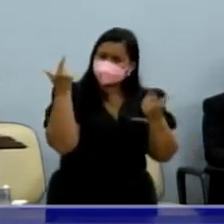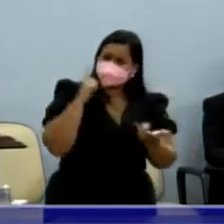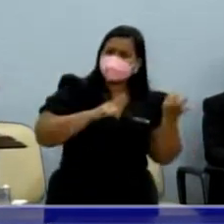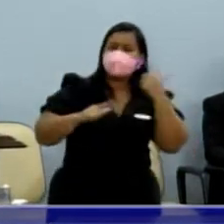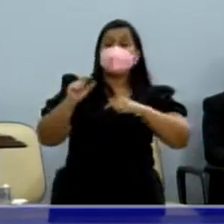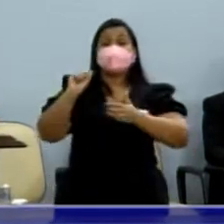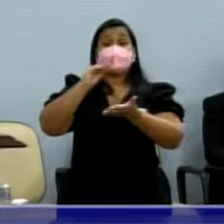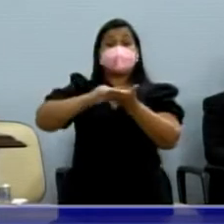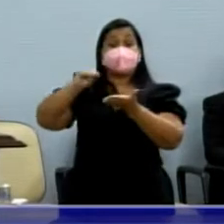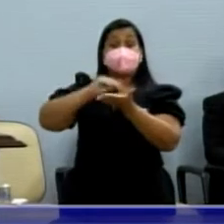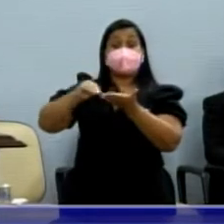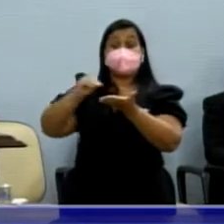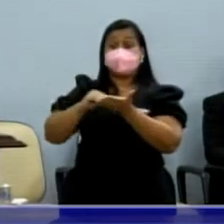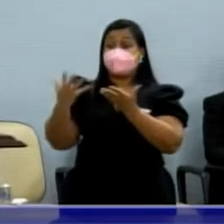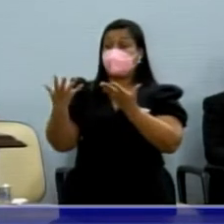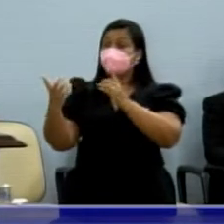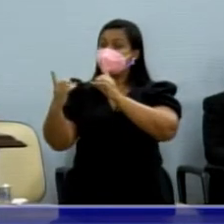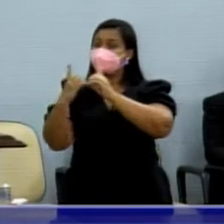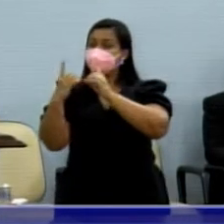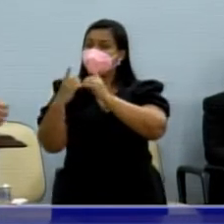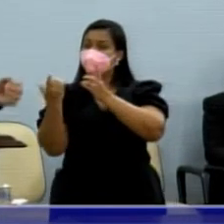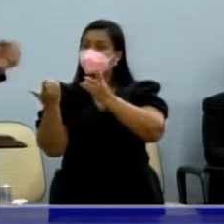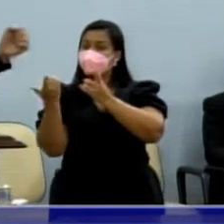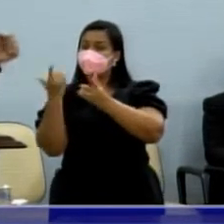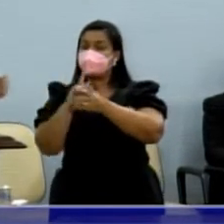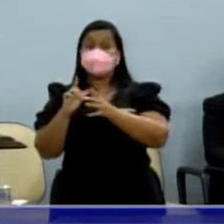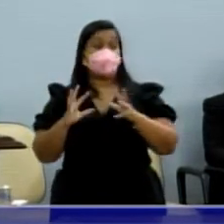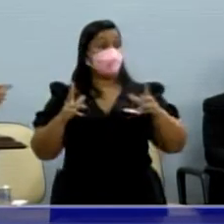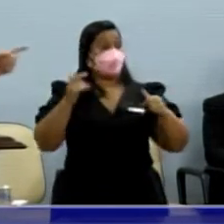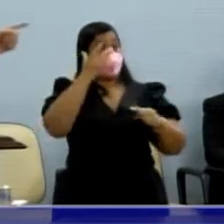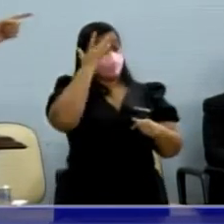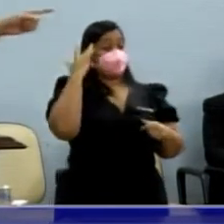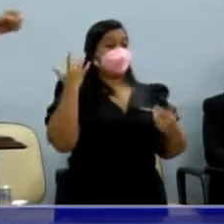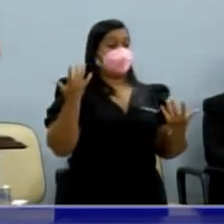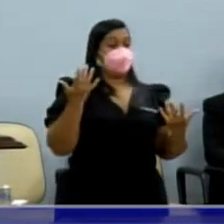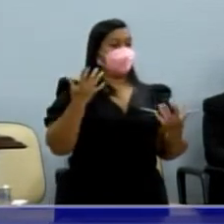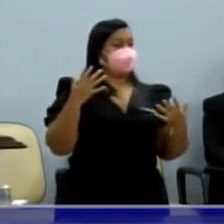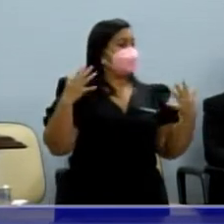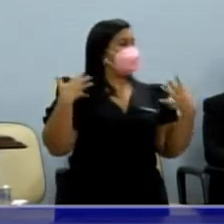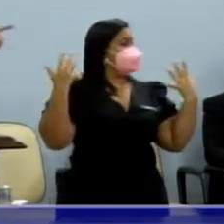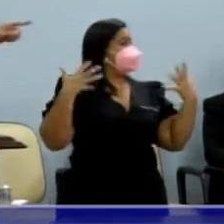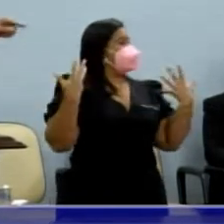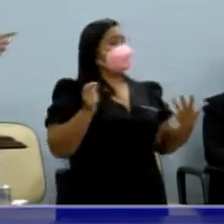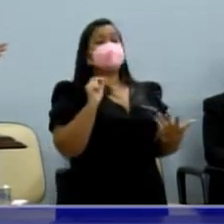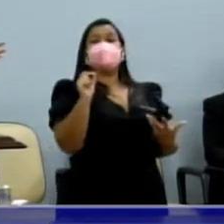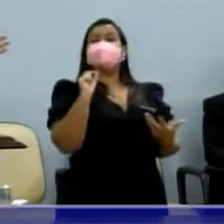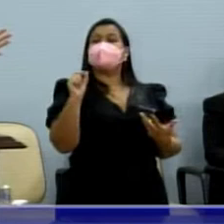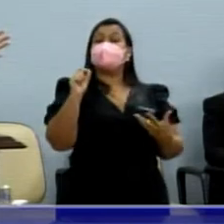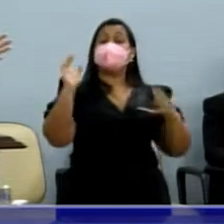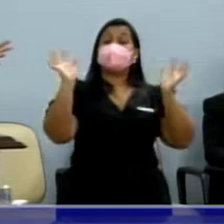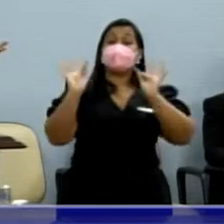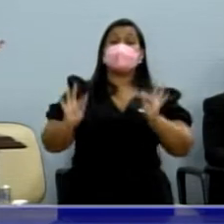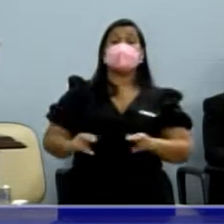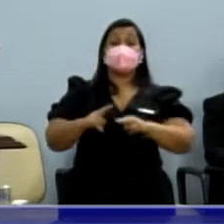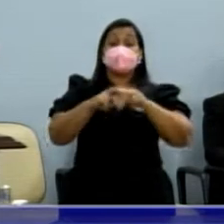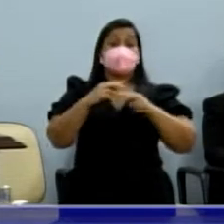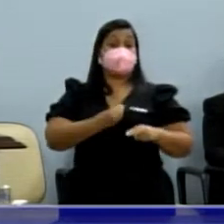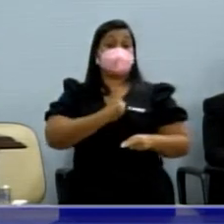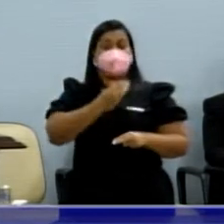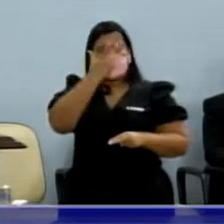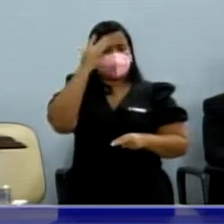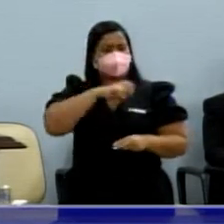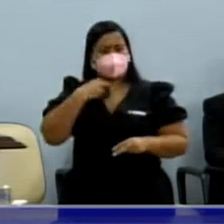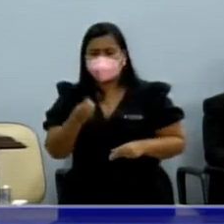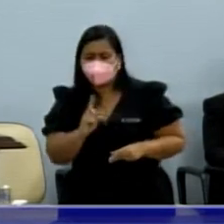o secretário nos atende, não é que todo mundo aqui levanta o caneco, a gente comemora a vida, opa, não vai ter mais acidentes, ninguém vai